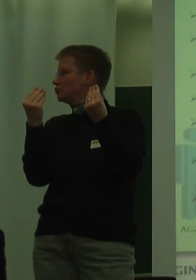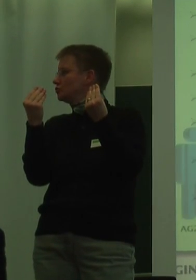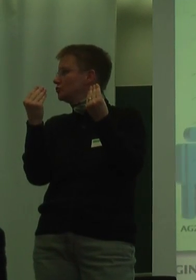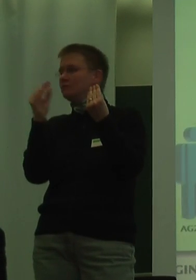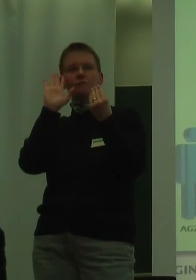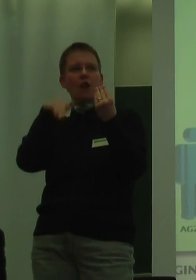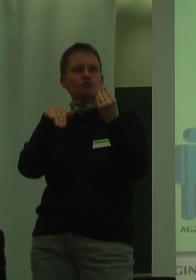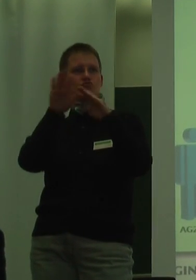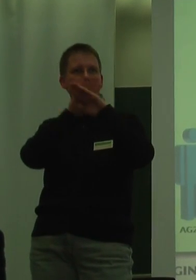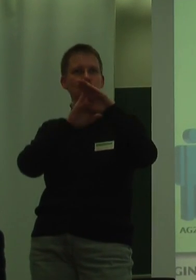Gut.